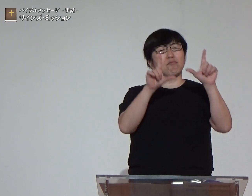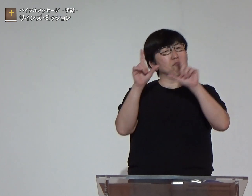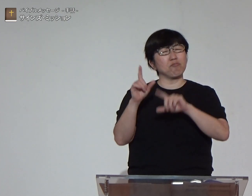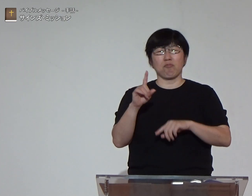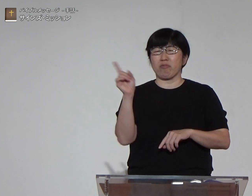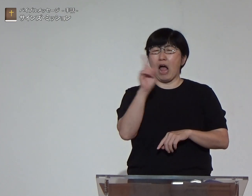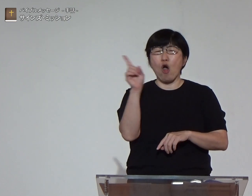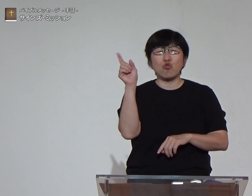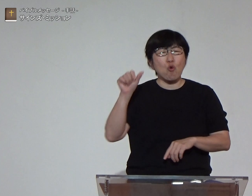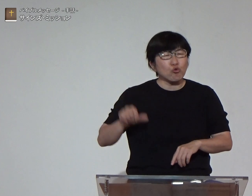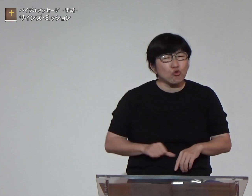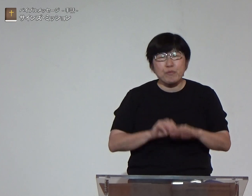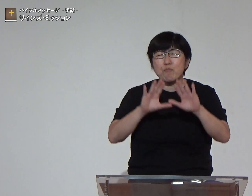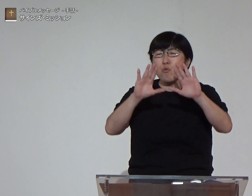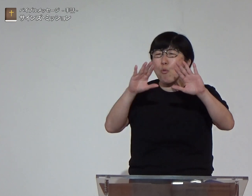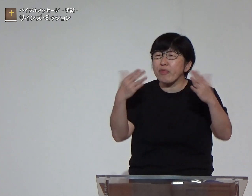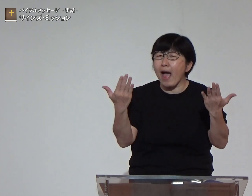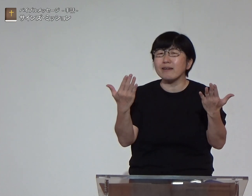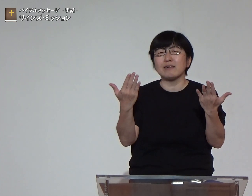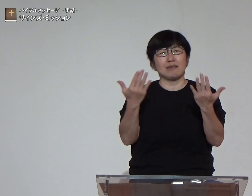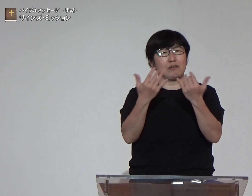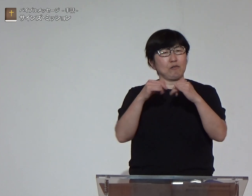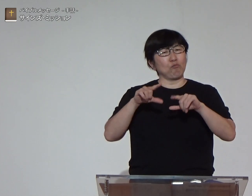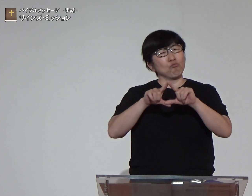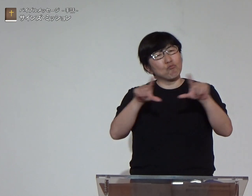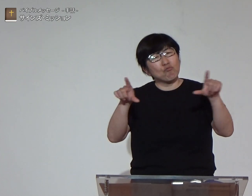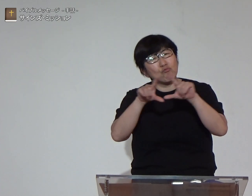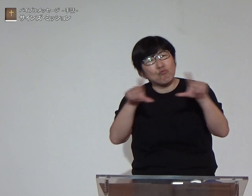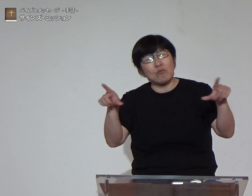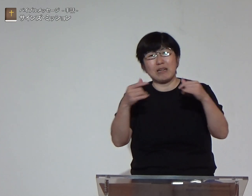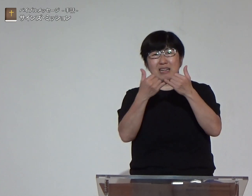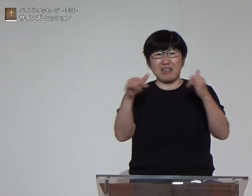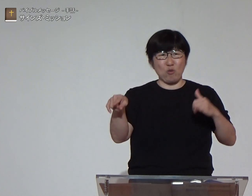通に生活していた何の罪もない人たちが